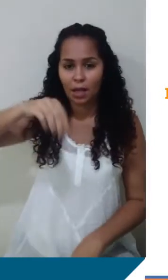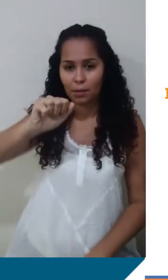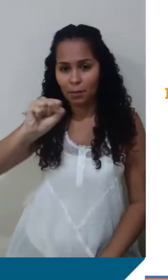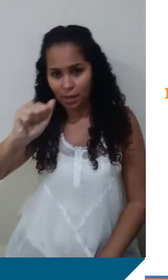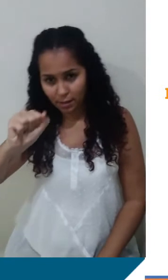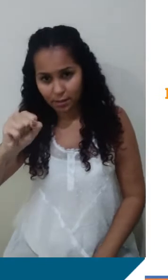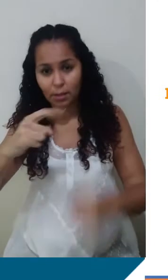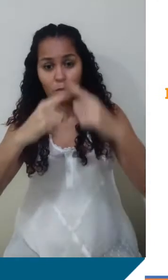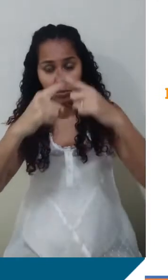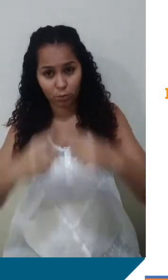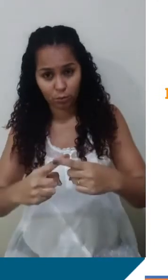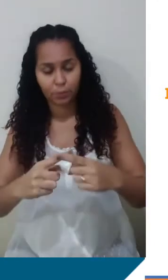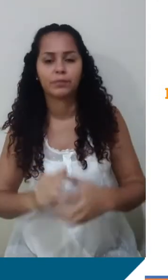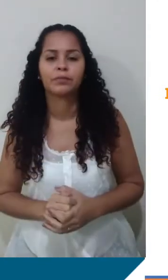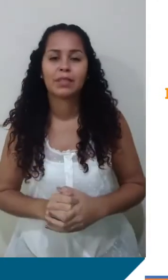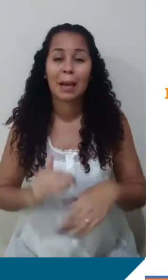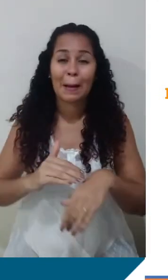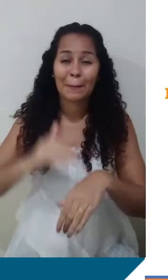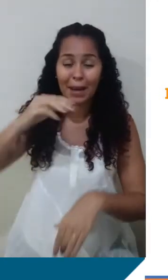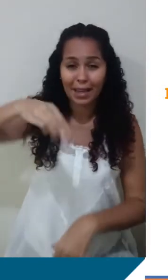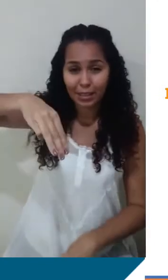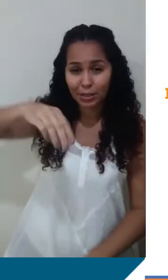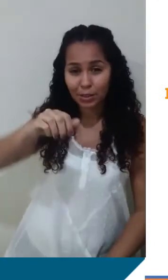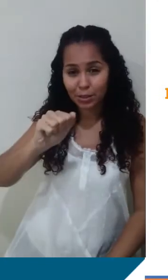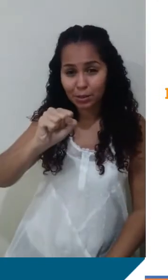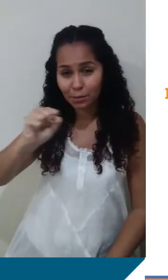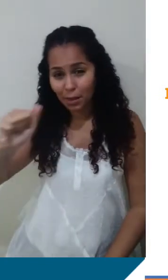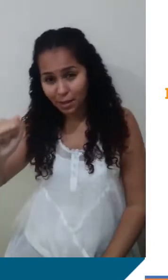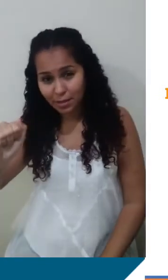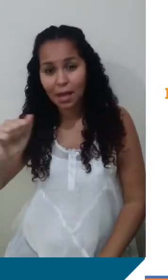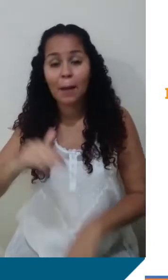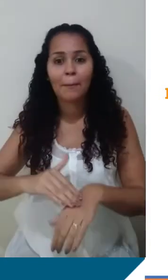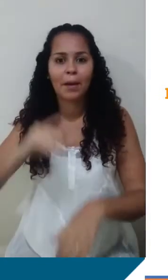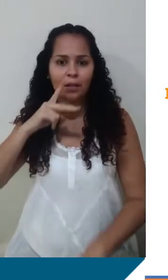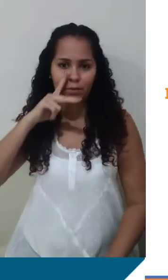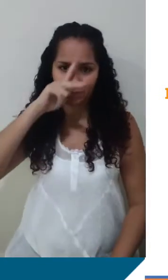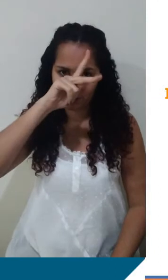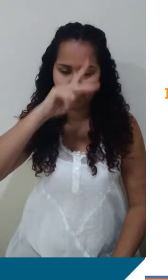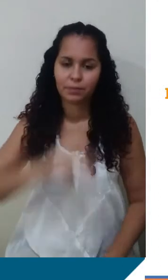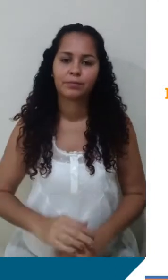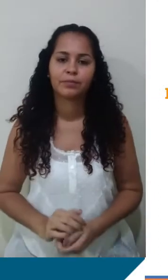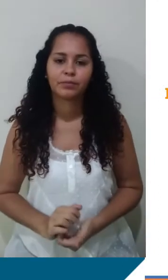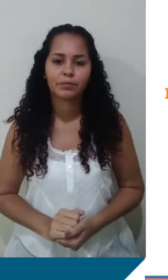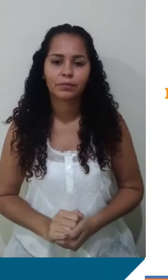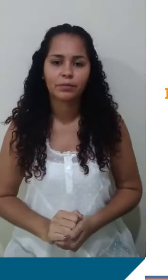Quanto maior a massa de um corpo, maior a força. Quanto maior a massa do outro corpo, também maior a força. E